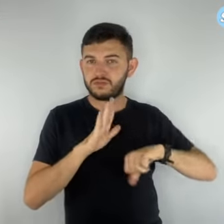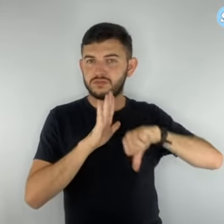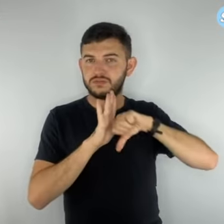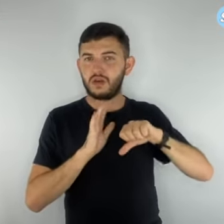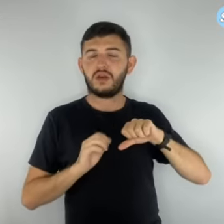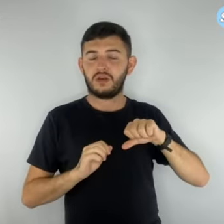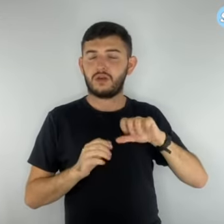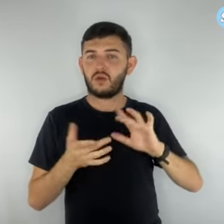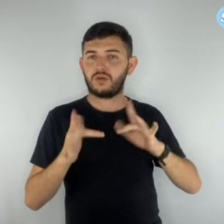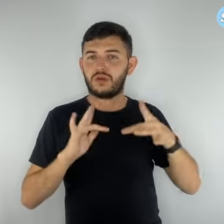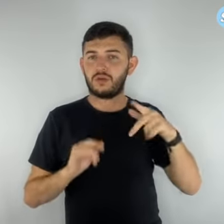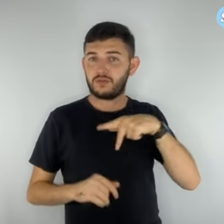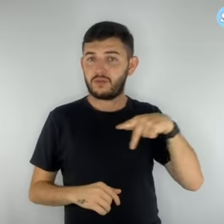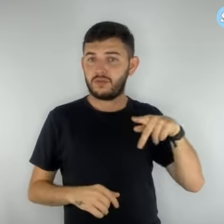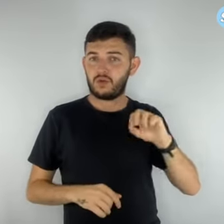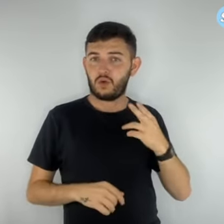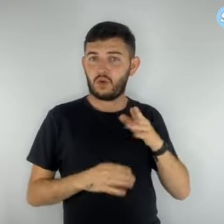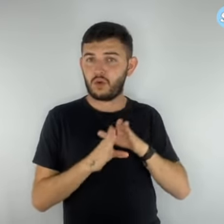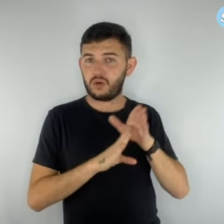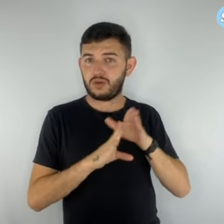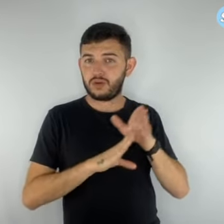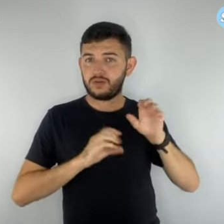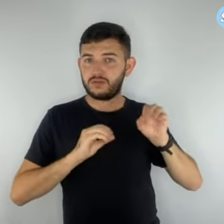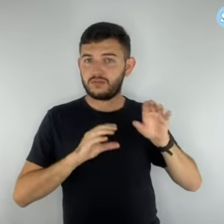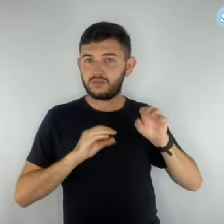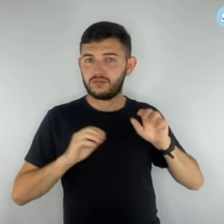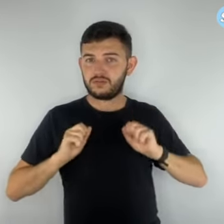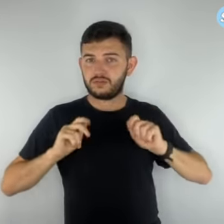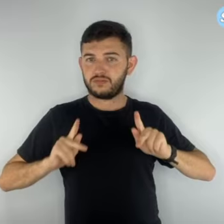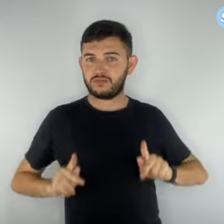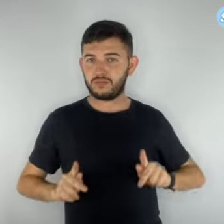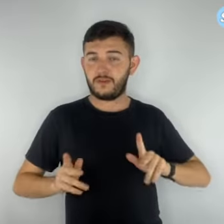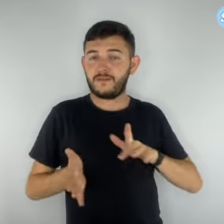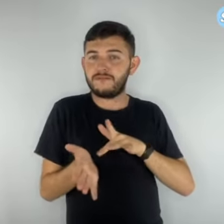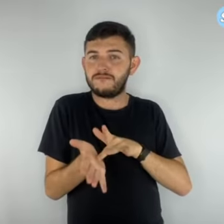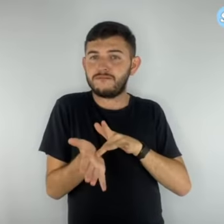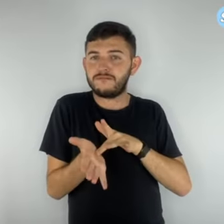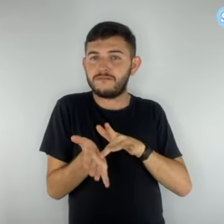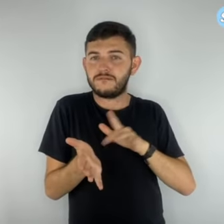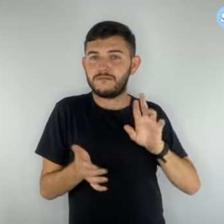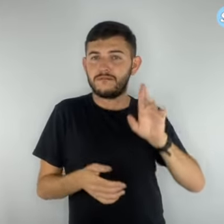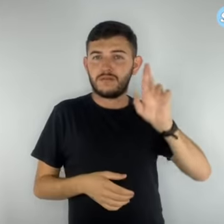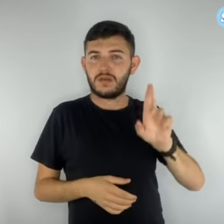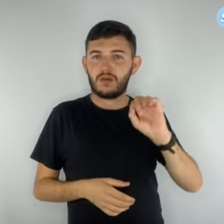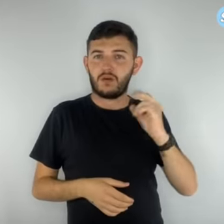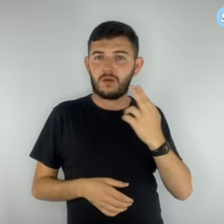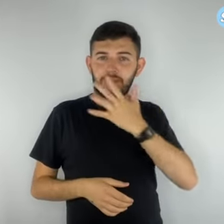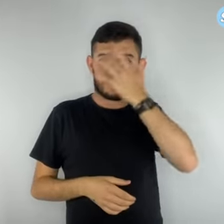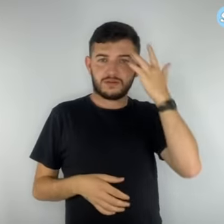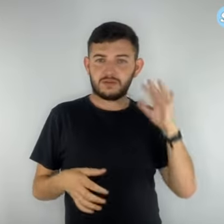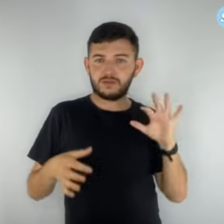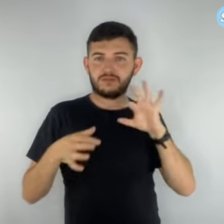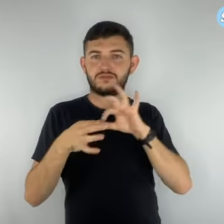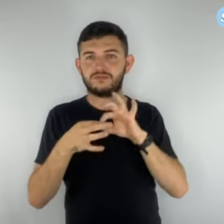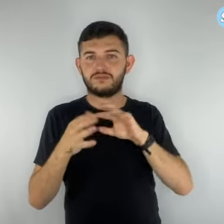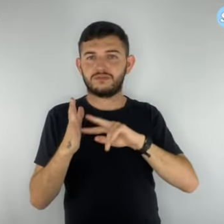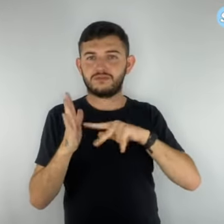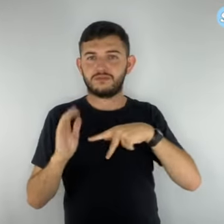educacionais aposentados se passando por dirigentes ou pessoas ligadas ao Simpro para extorquir dinheiro.